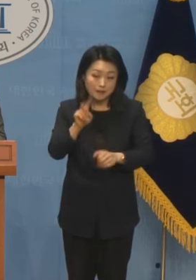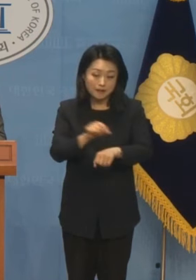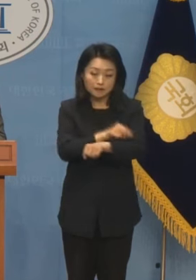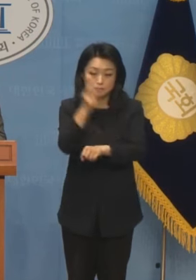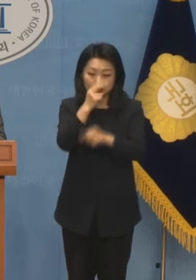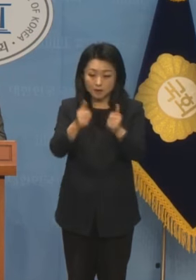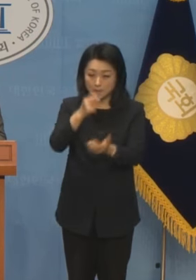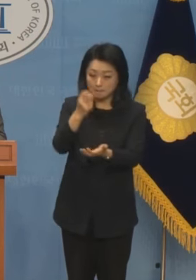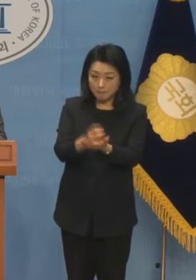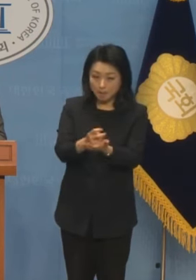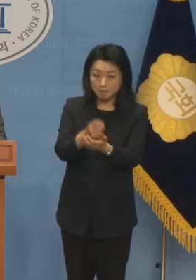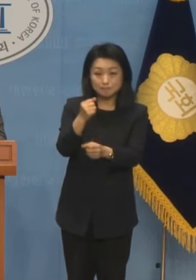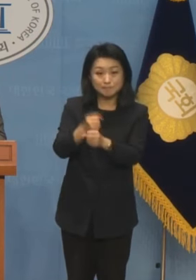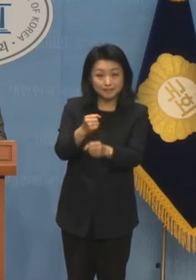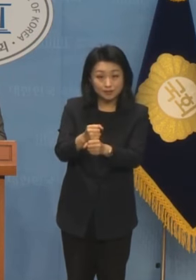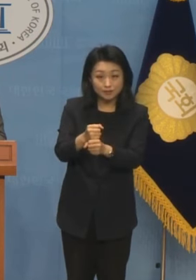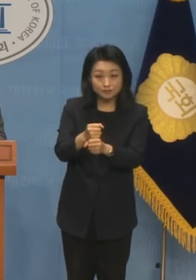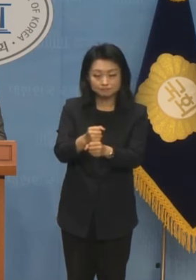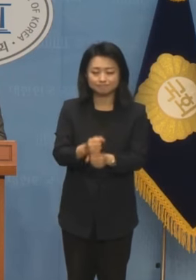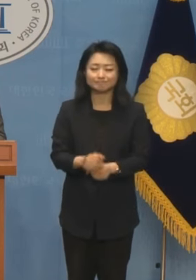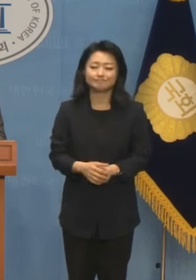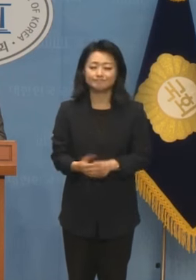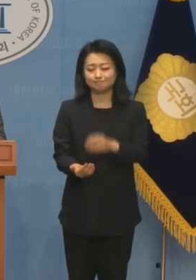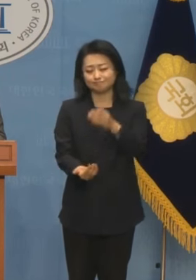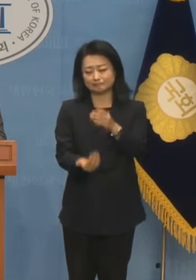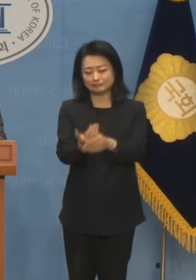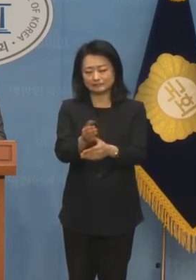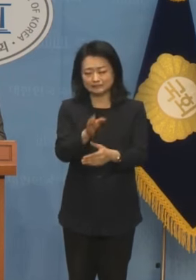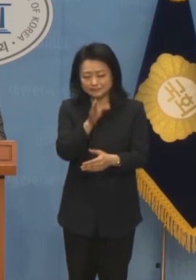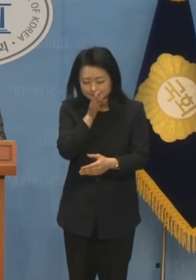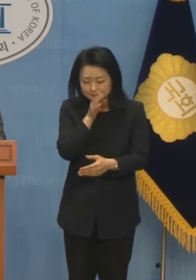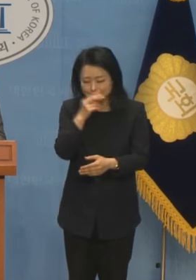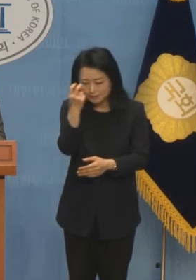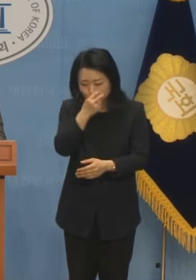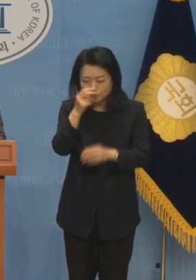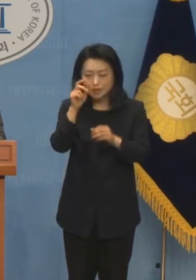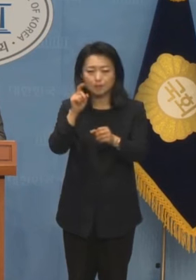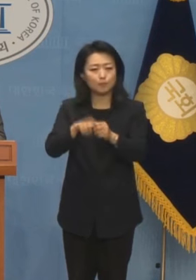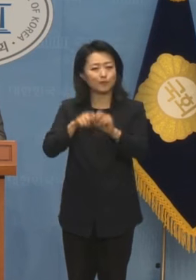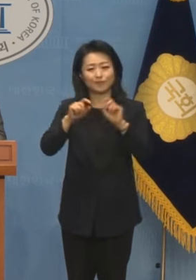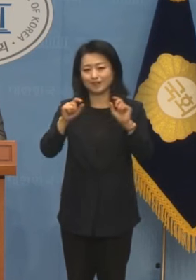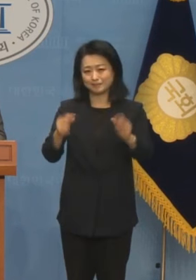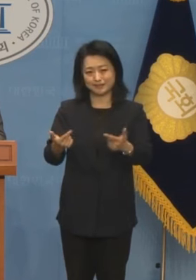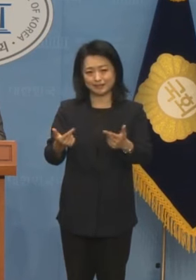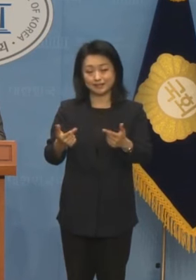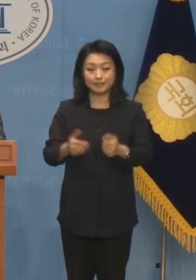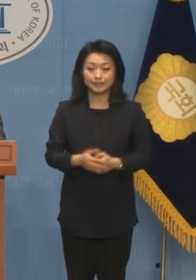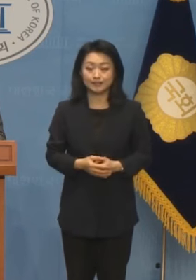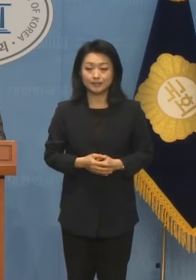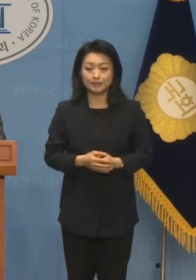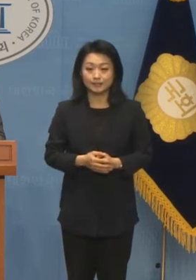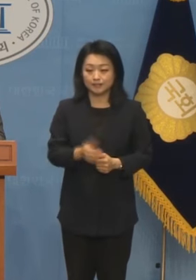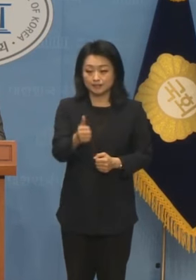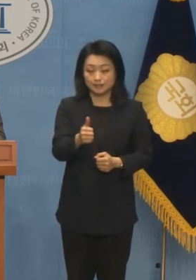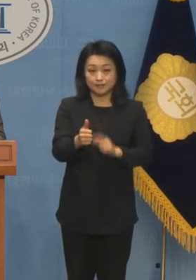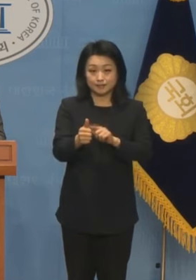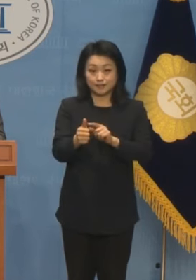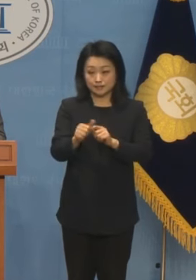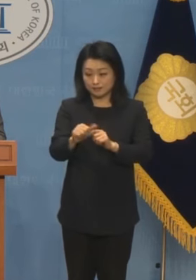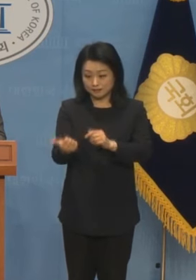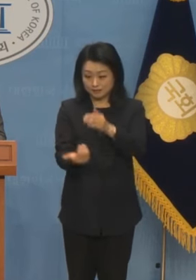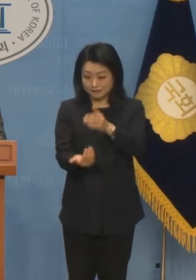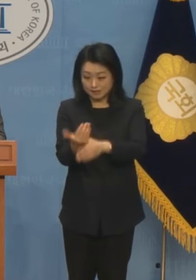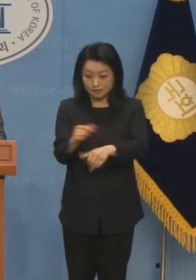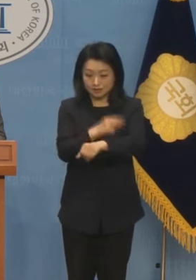누가 봐도 사건의 진실을 찾기 위한 목적이 아닙니다. 이번 순직 해병 특검법은